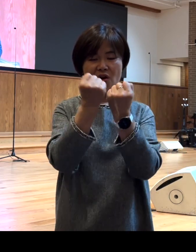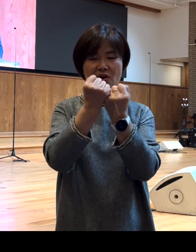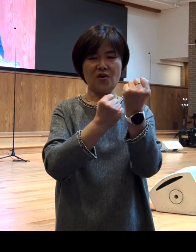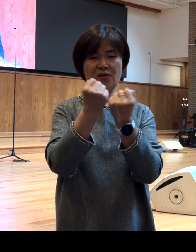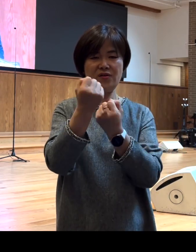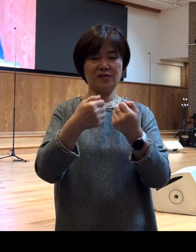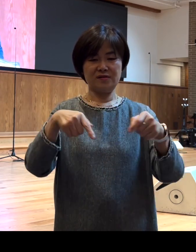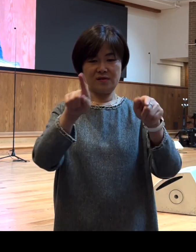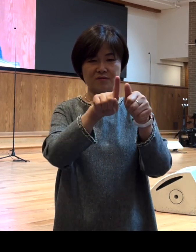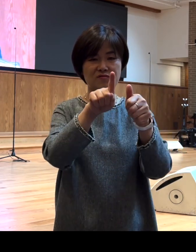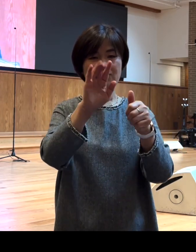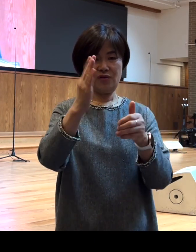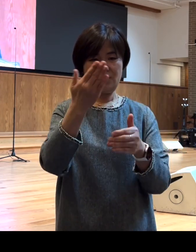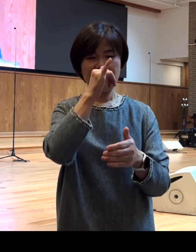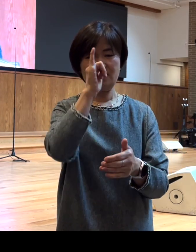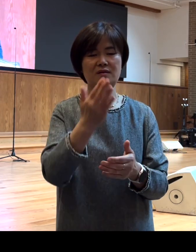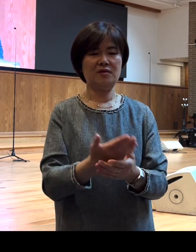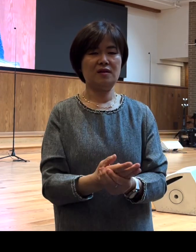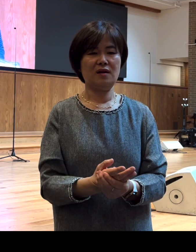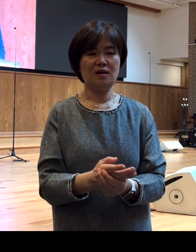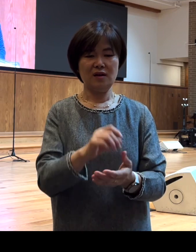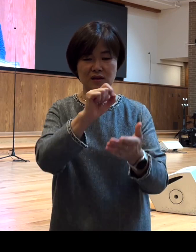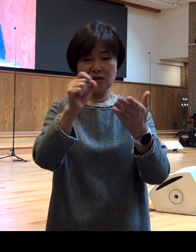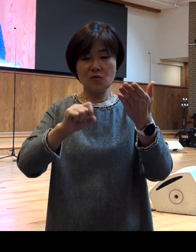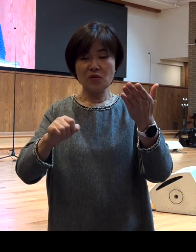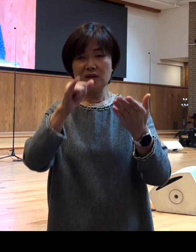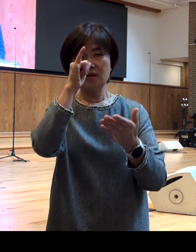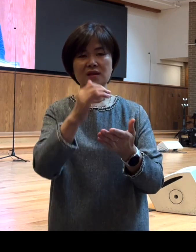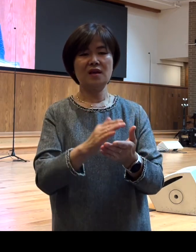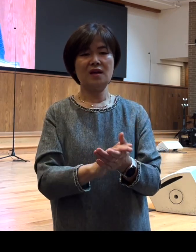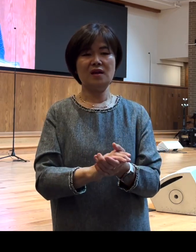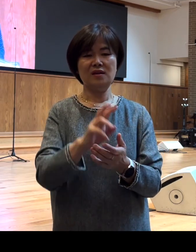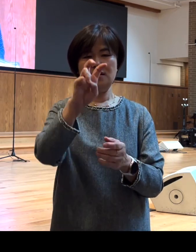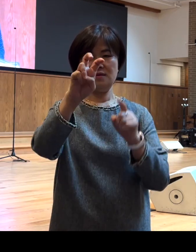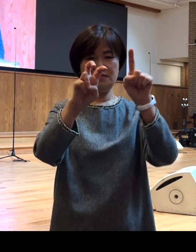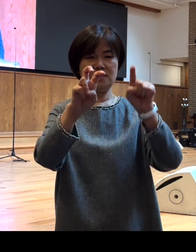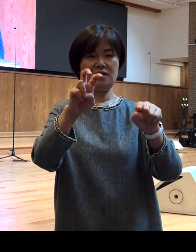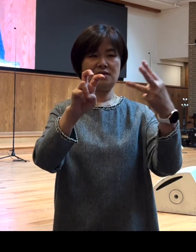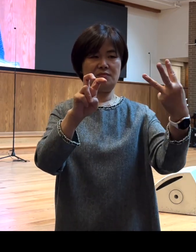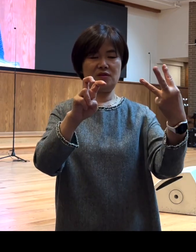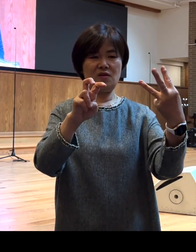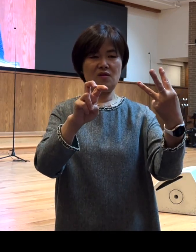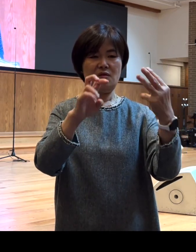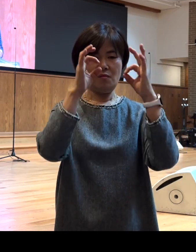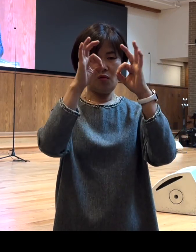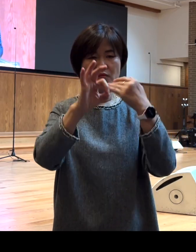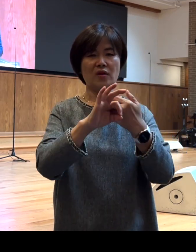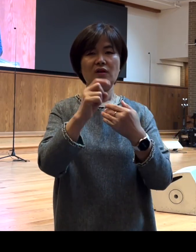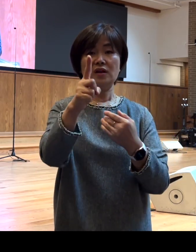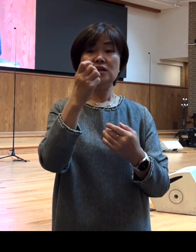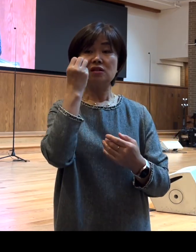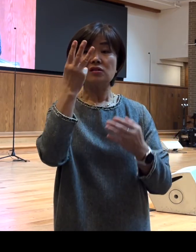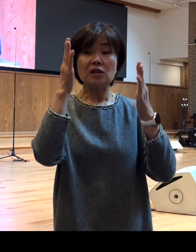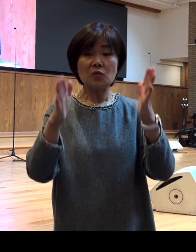첨부가 되어 있습니다 뭐라고 기록이 되어 있냐면 20장 3절 말씀에 보면 거기 석 달 동안 있다가 배 타고